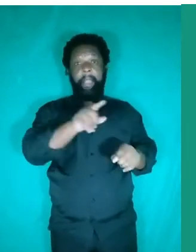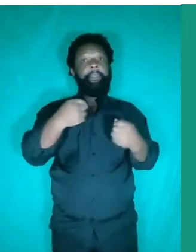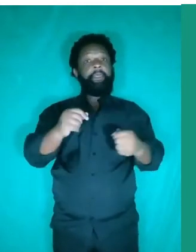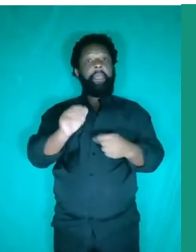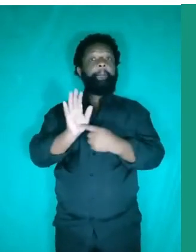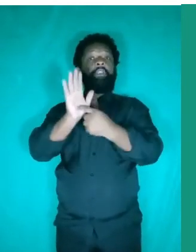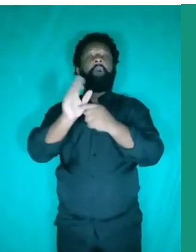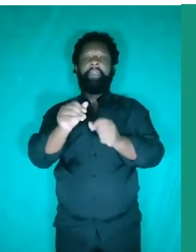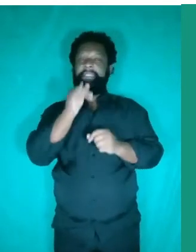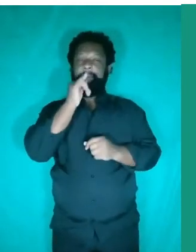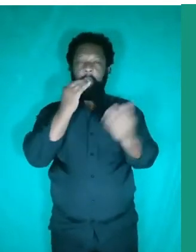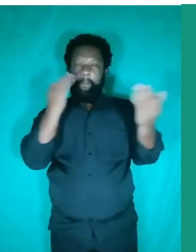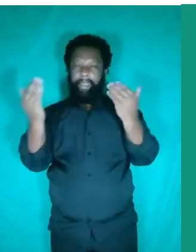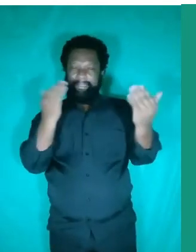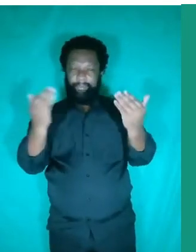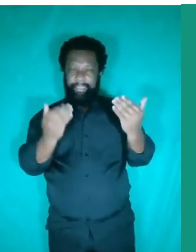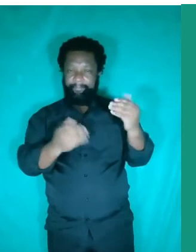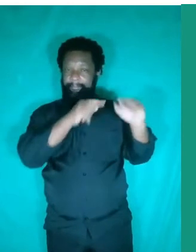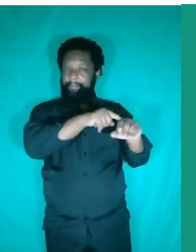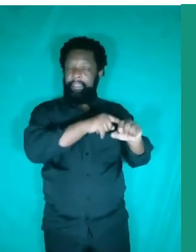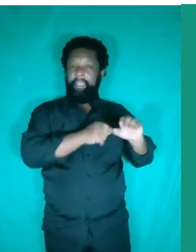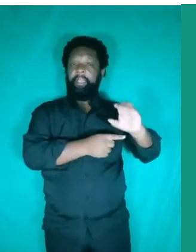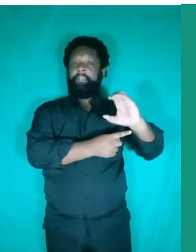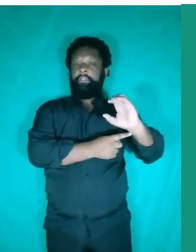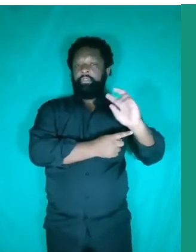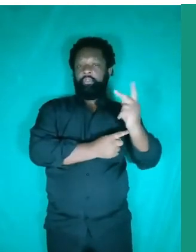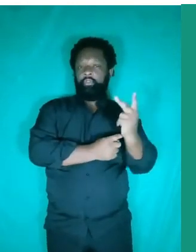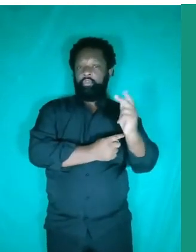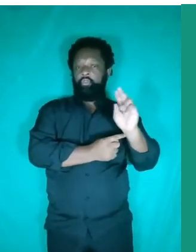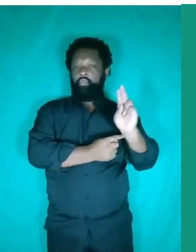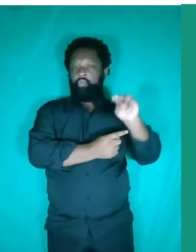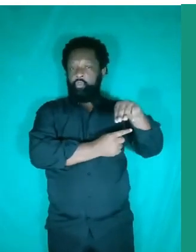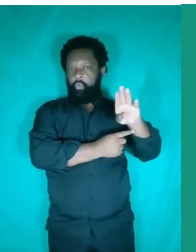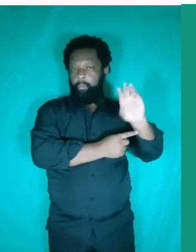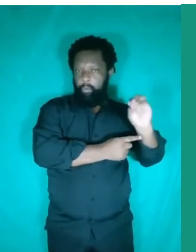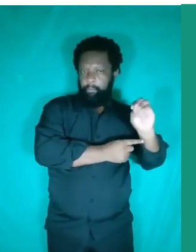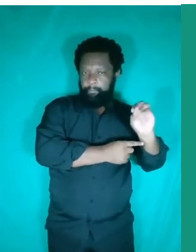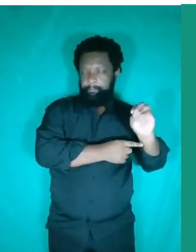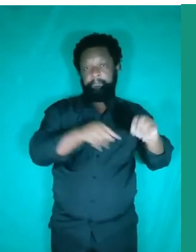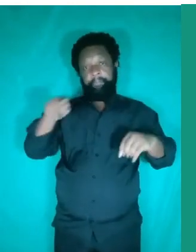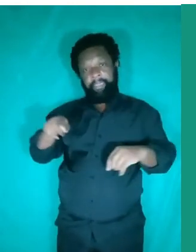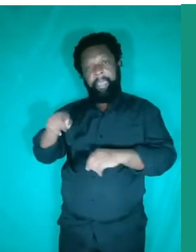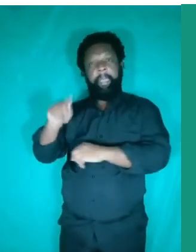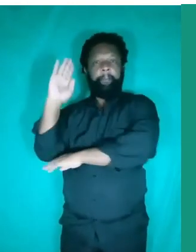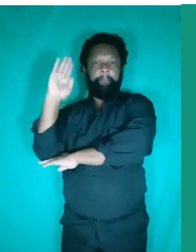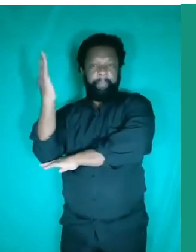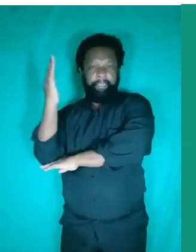comparar aqui, por exemplo, o chumbo com a madeira. Em um mesmo metro cúbico, em um mesmo centímetro cúbico, desculpa, o